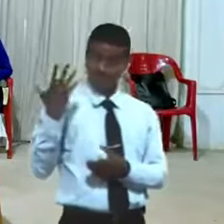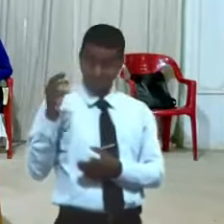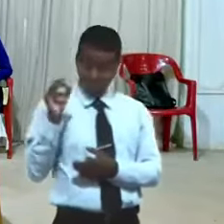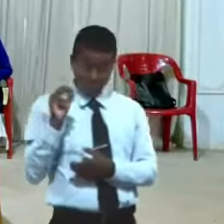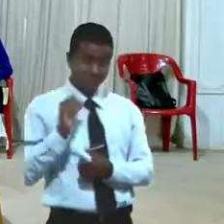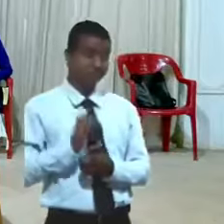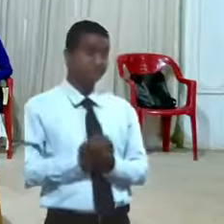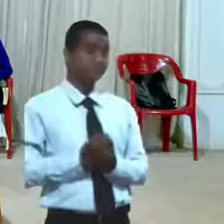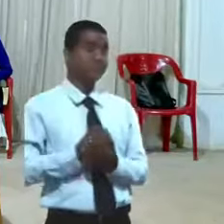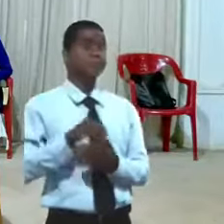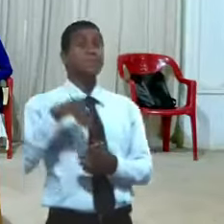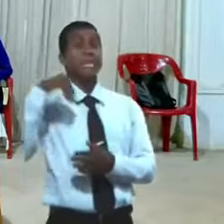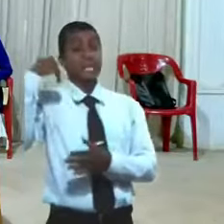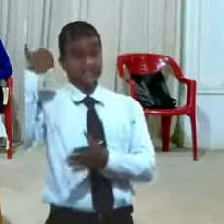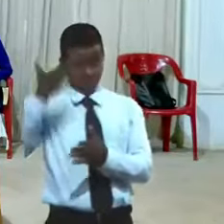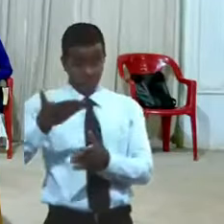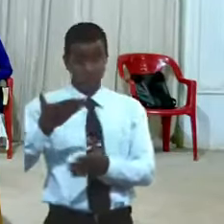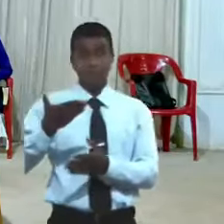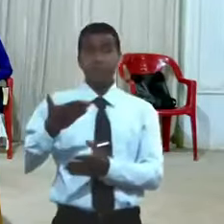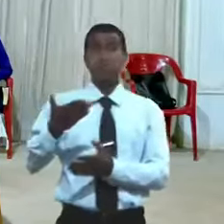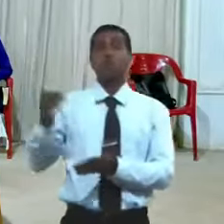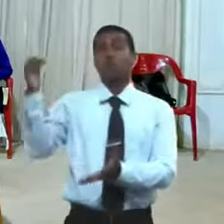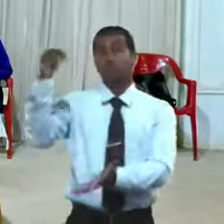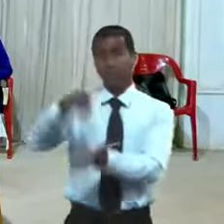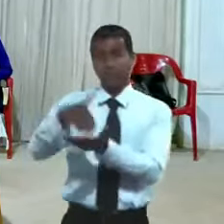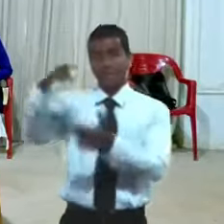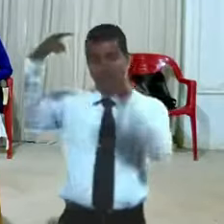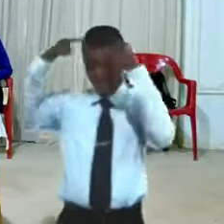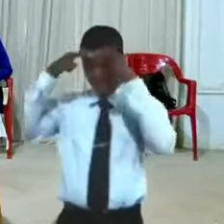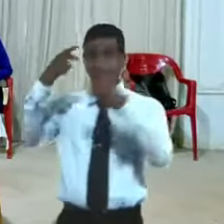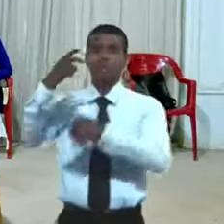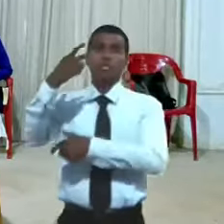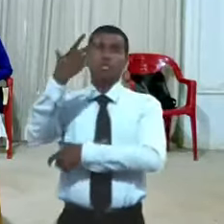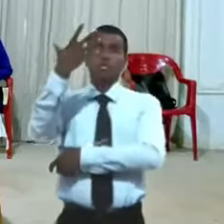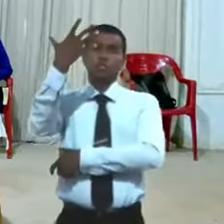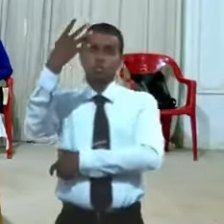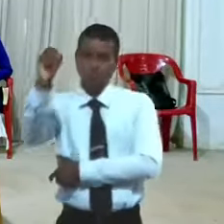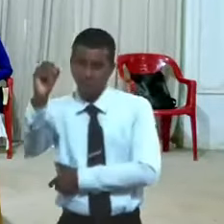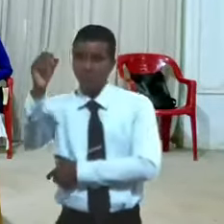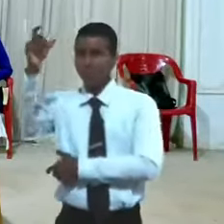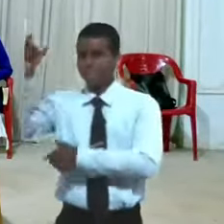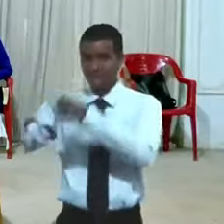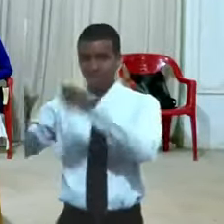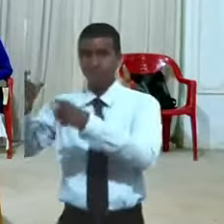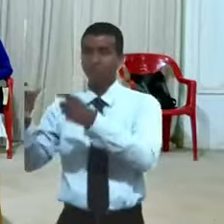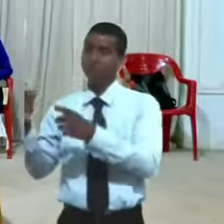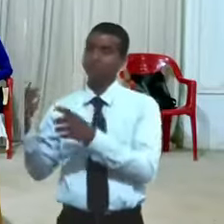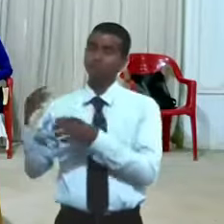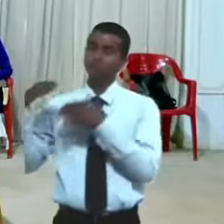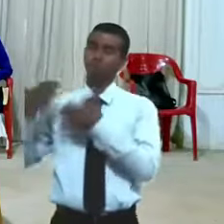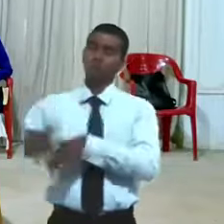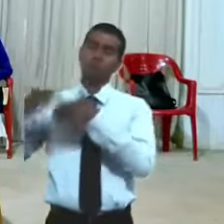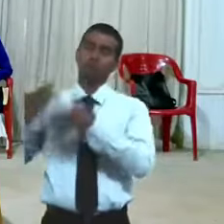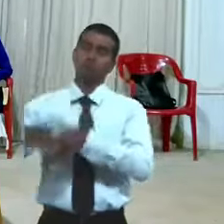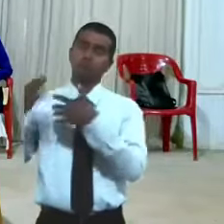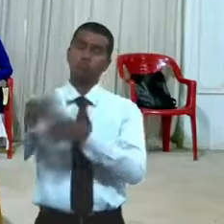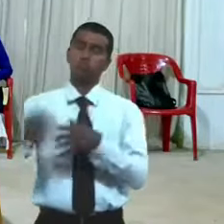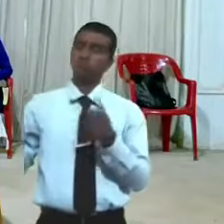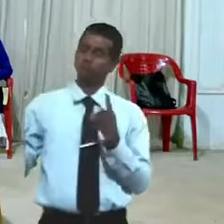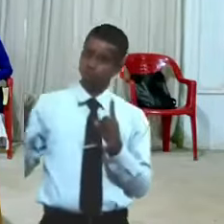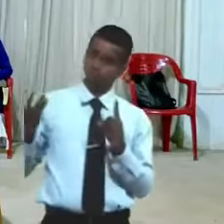mandó otro grupo de otros 50 con otro general vaya usted que usted debe que tiene más potencia